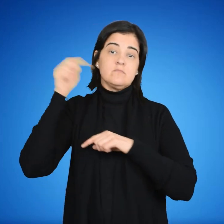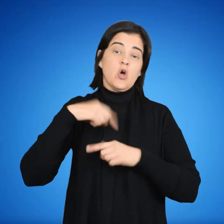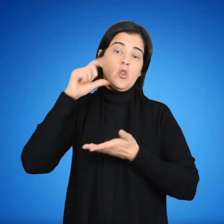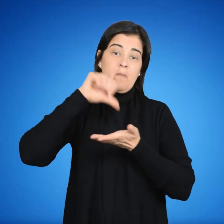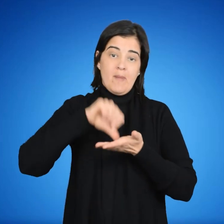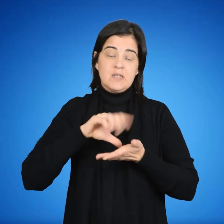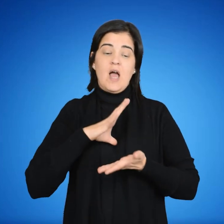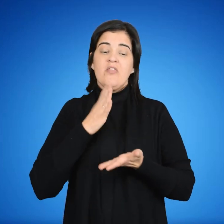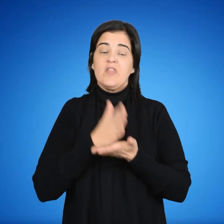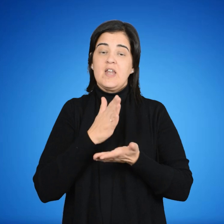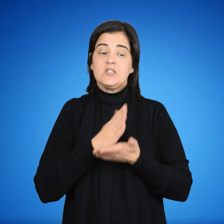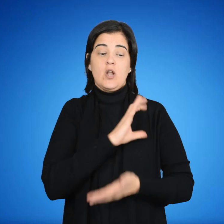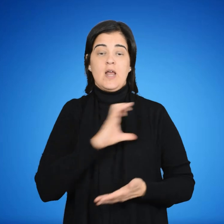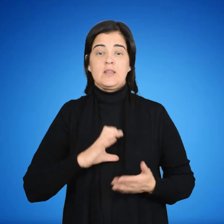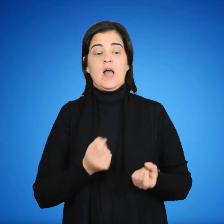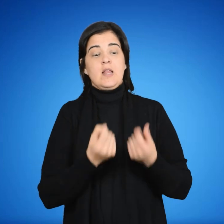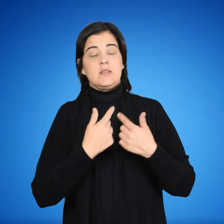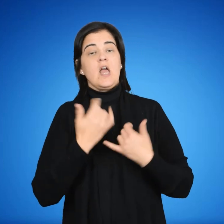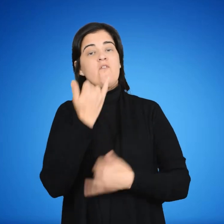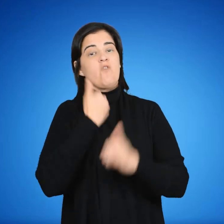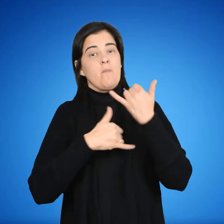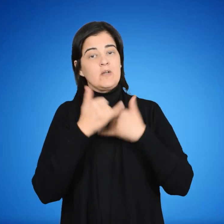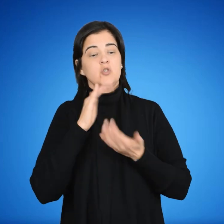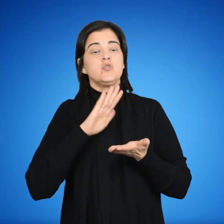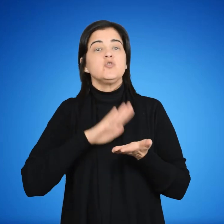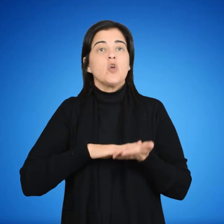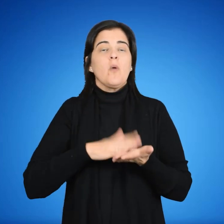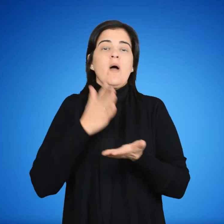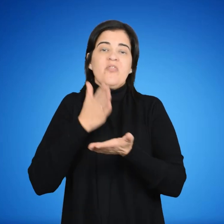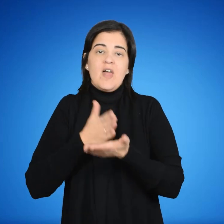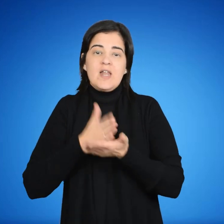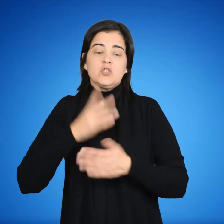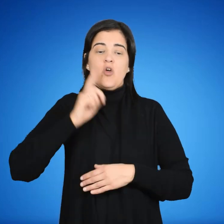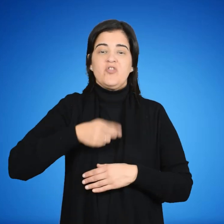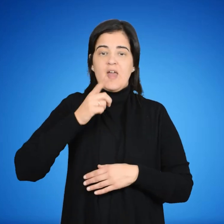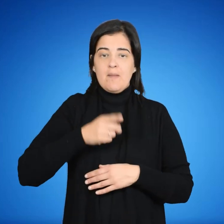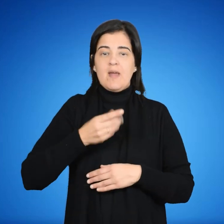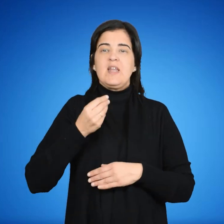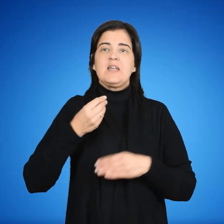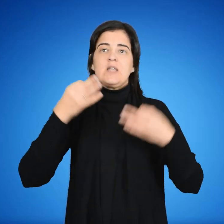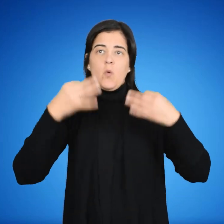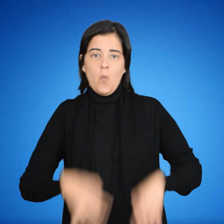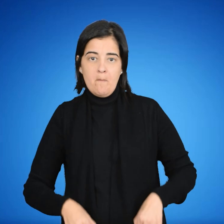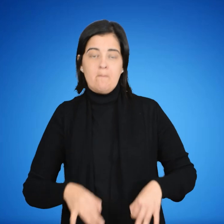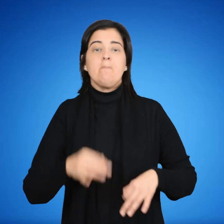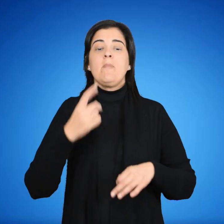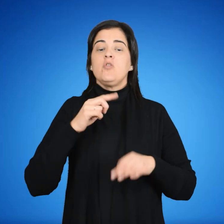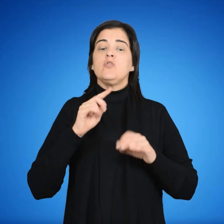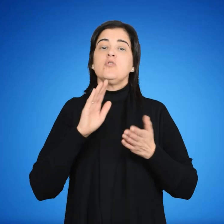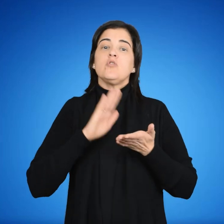Toda persona migrante tendrá derecho a que el Estado le proporcione información relativa a sus derechos, deberes